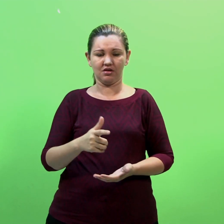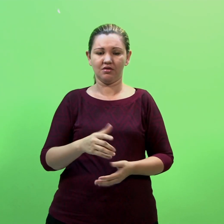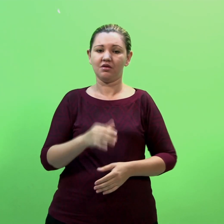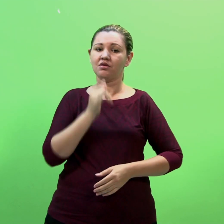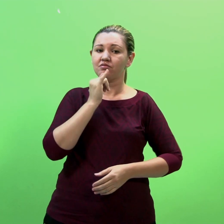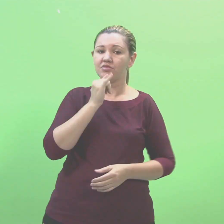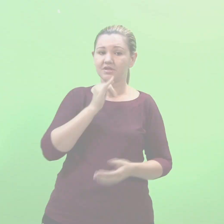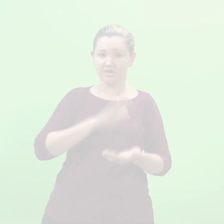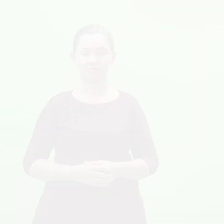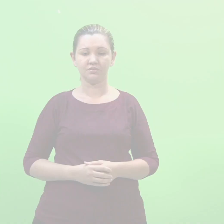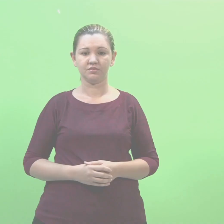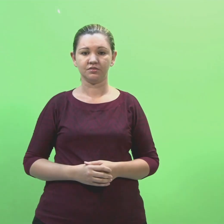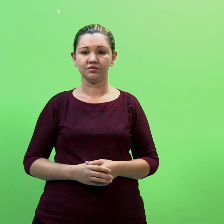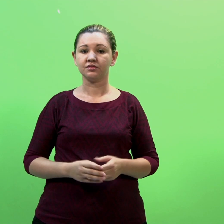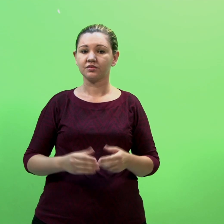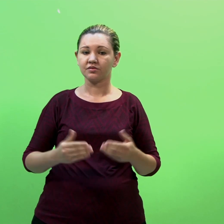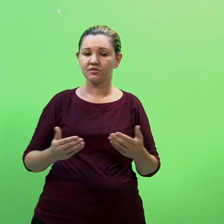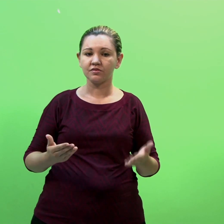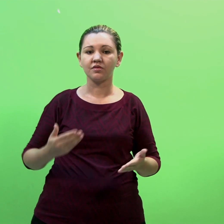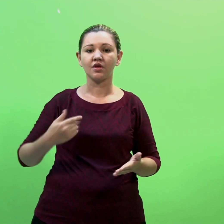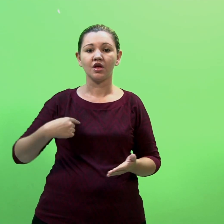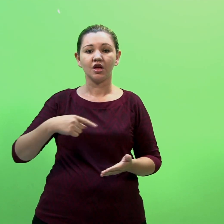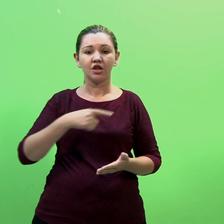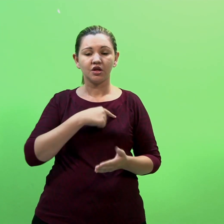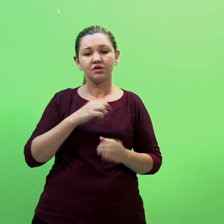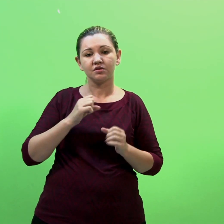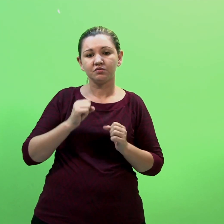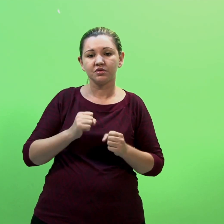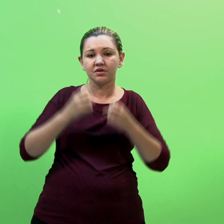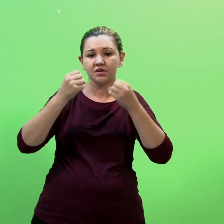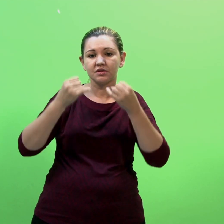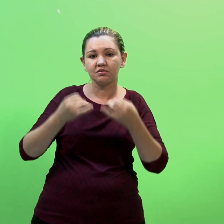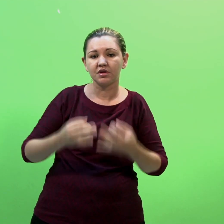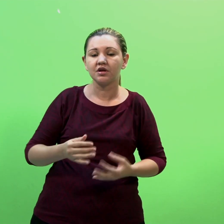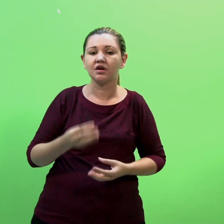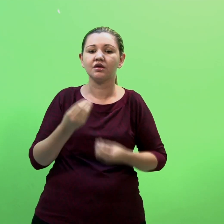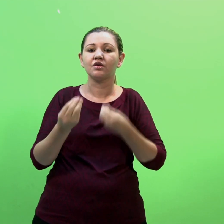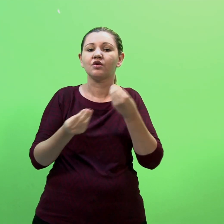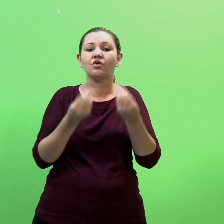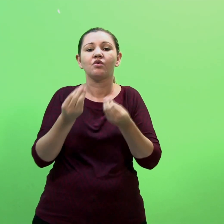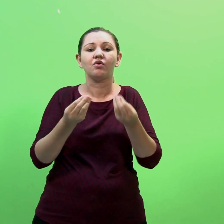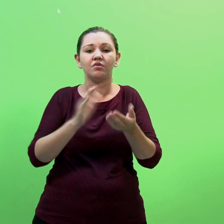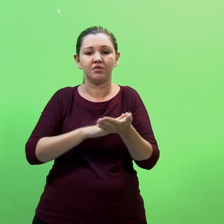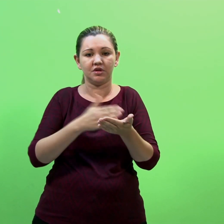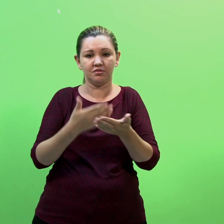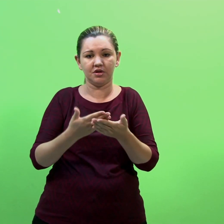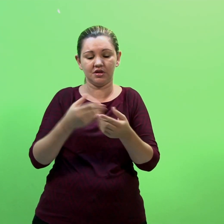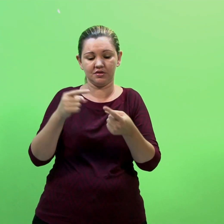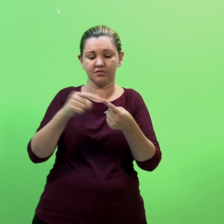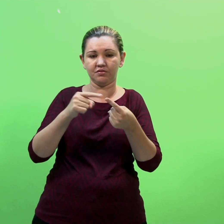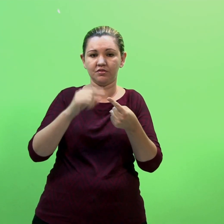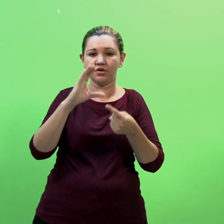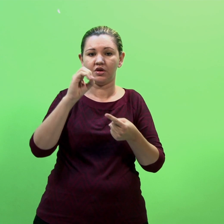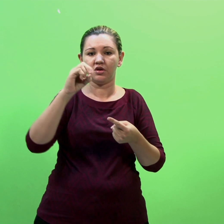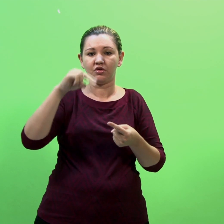interpretação, como a consecutiva, na qual o interlocutor fala toda a mensagem e o intérprete realiza a